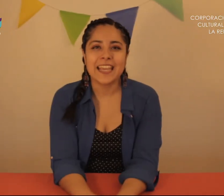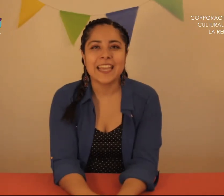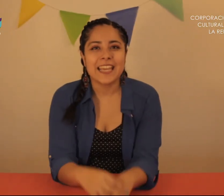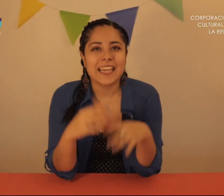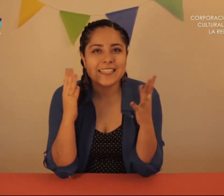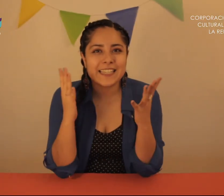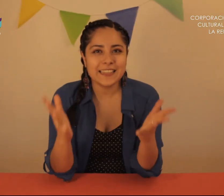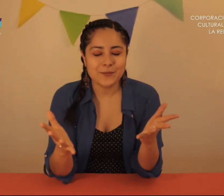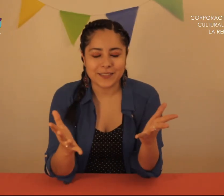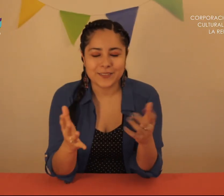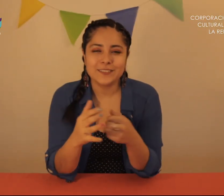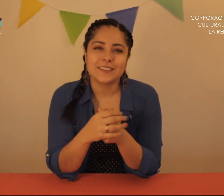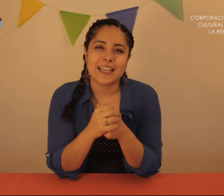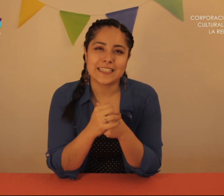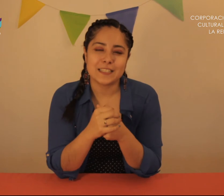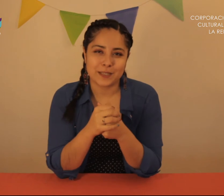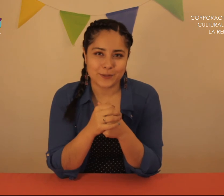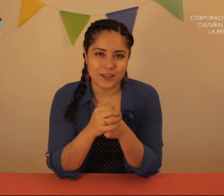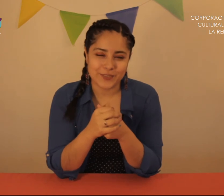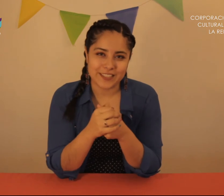El siguiente cuento Es de Tamara Chugarovsky